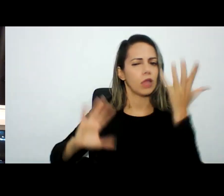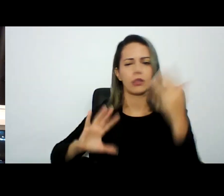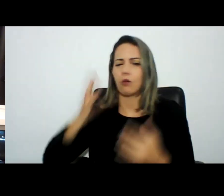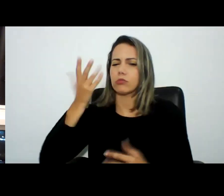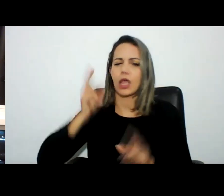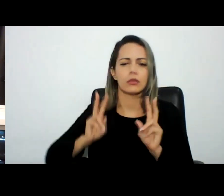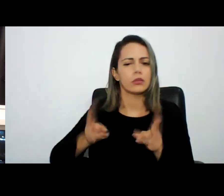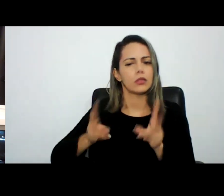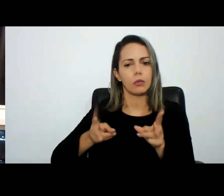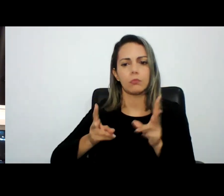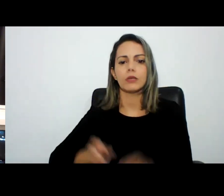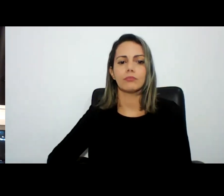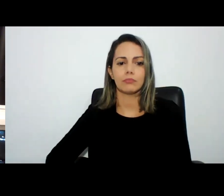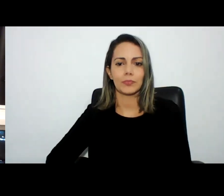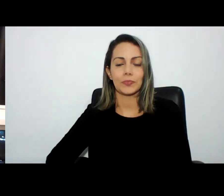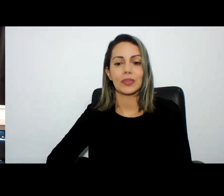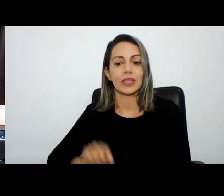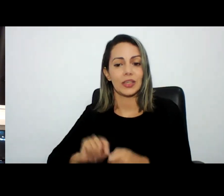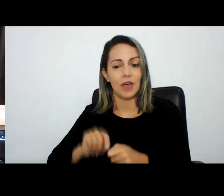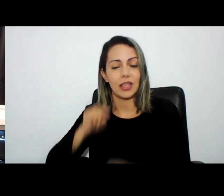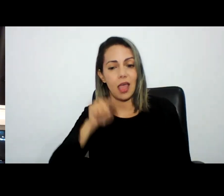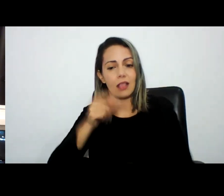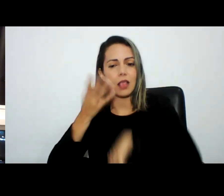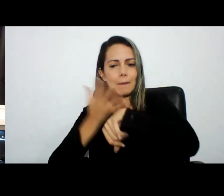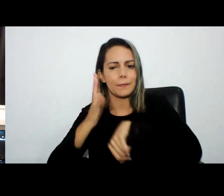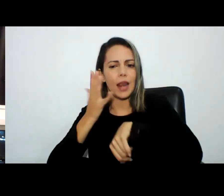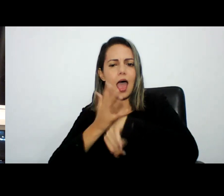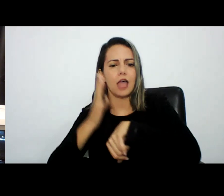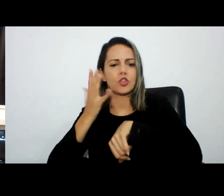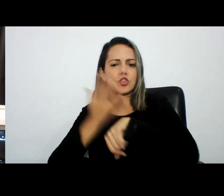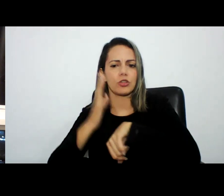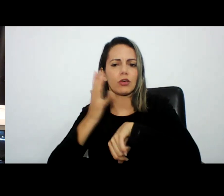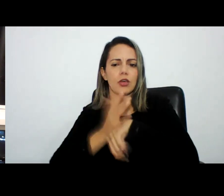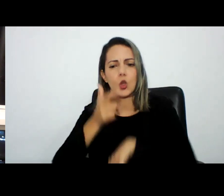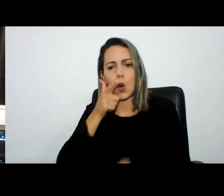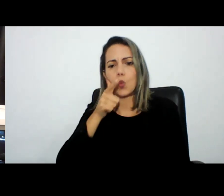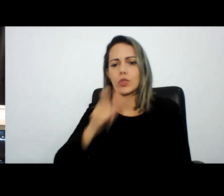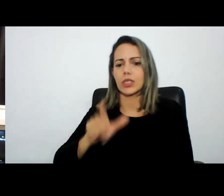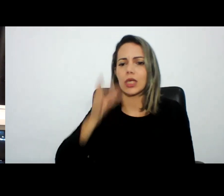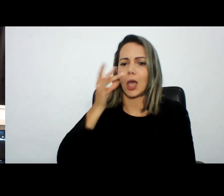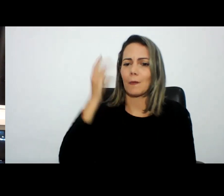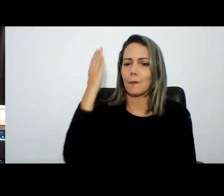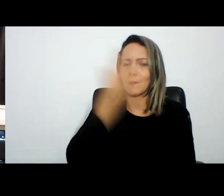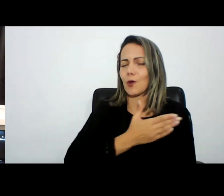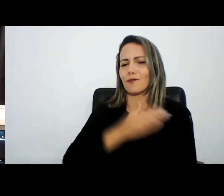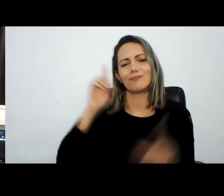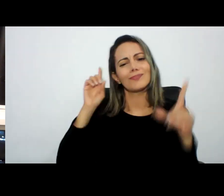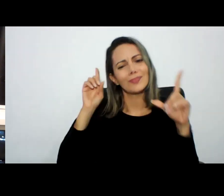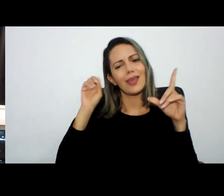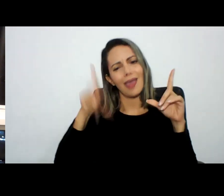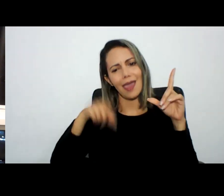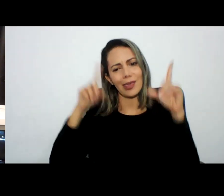essa prática nossa de colher essas evidências tão difíceis voltando um pouquinho para para